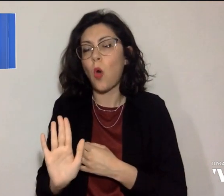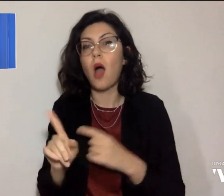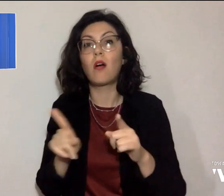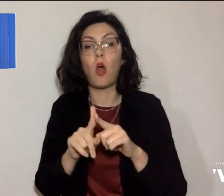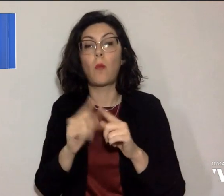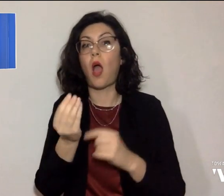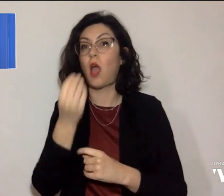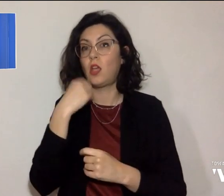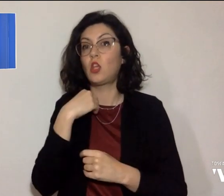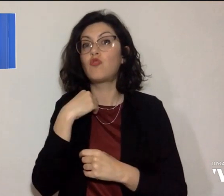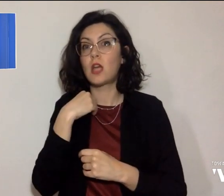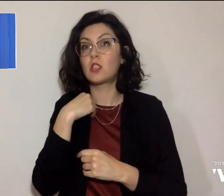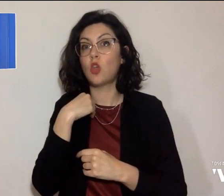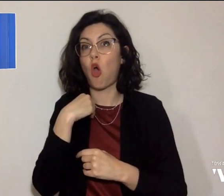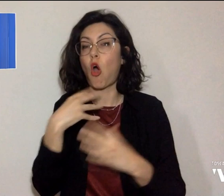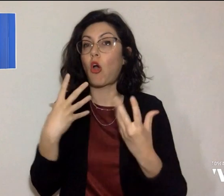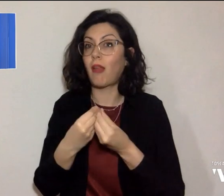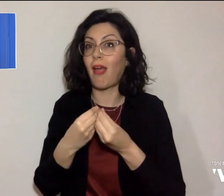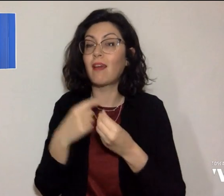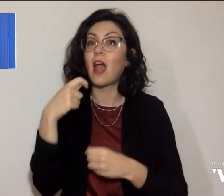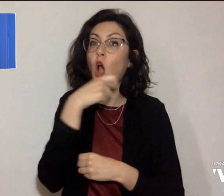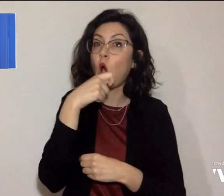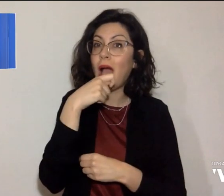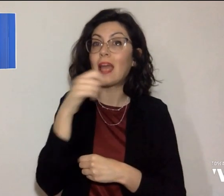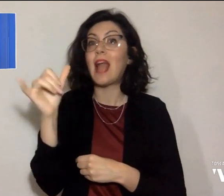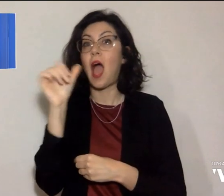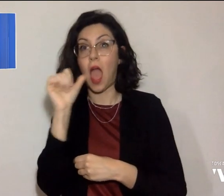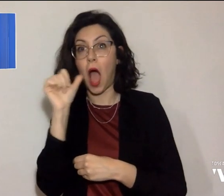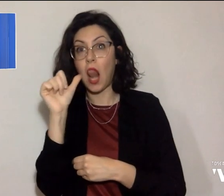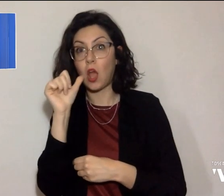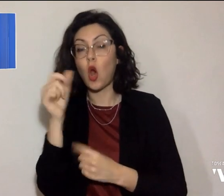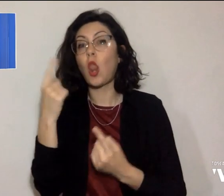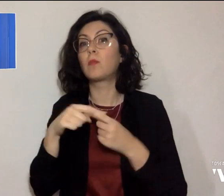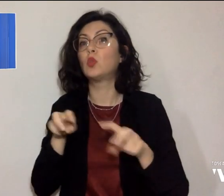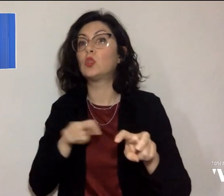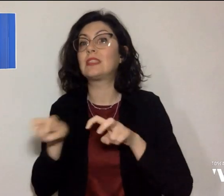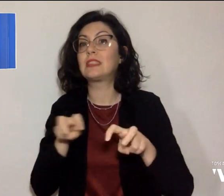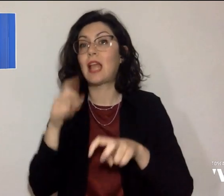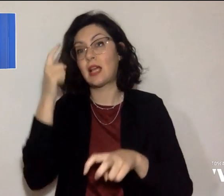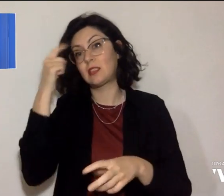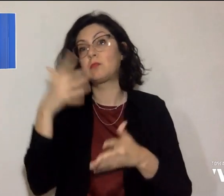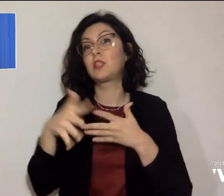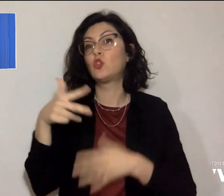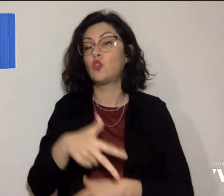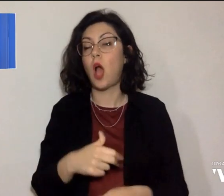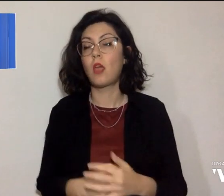combinata di cocaina e alcol e stress psicosociale.